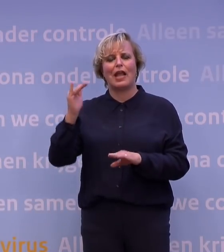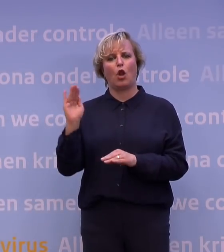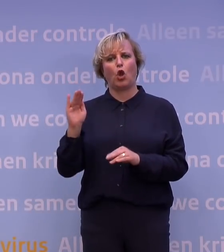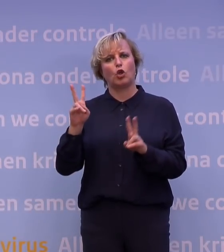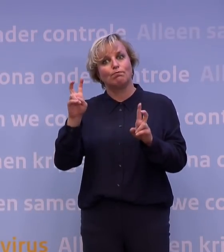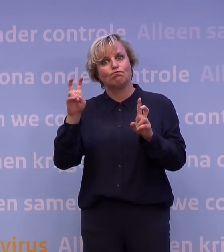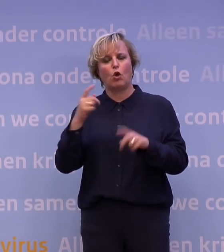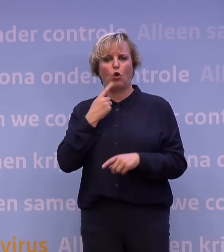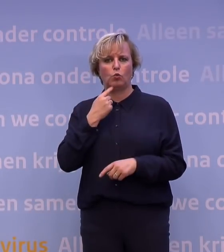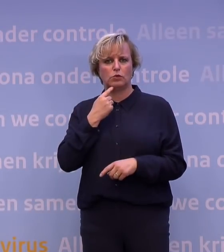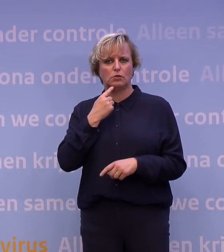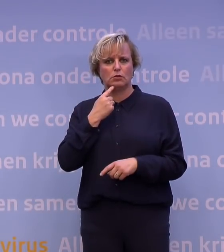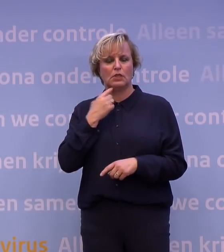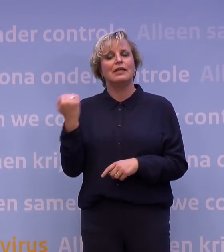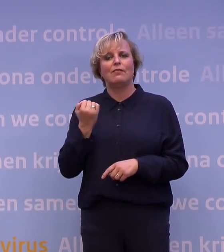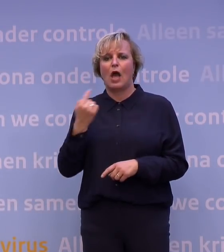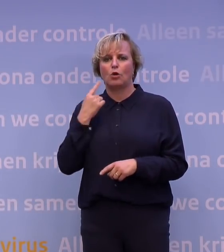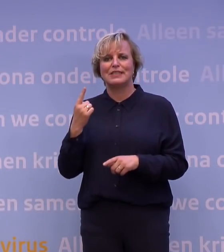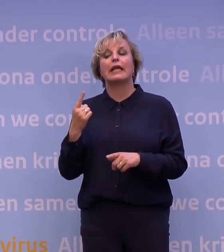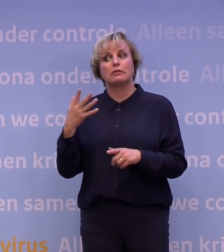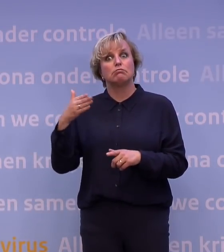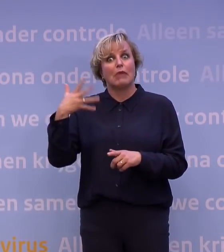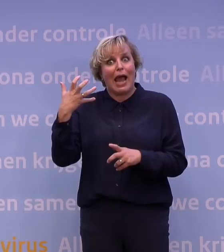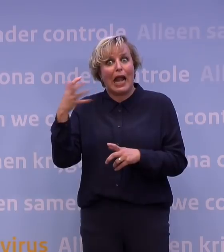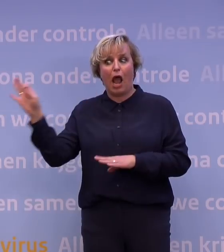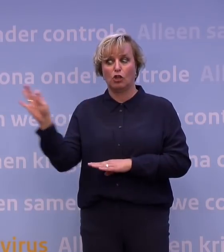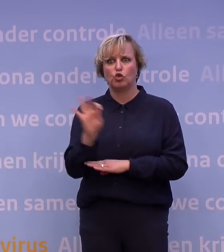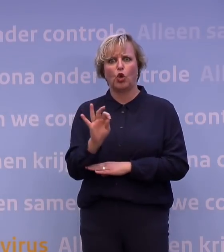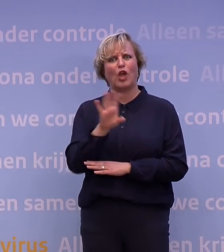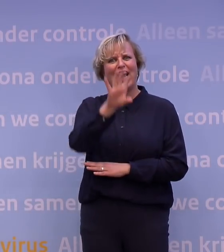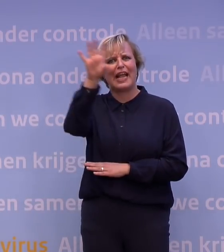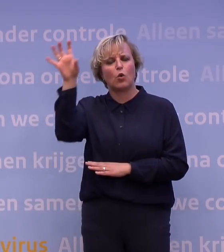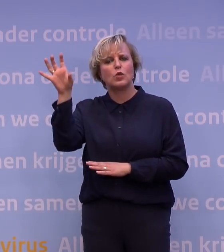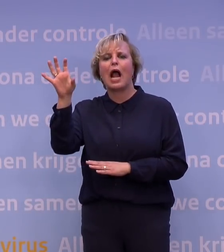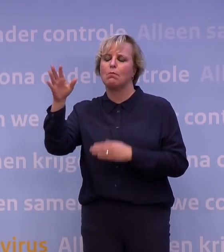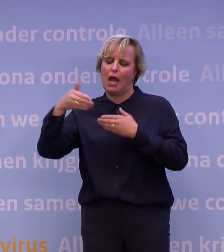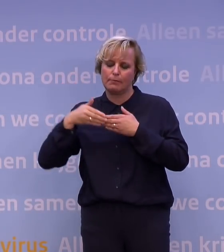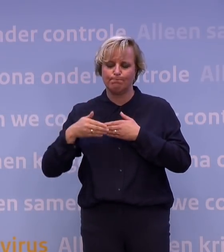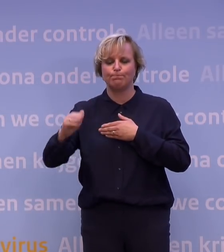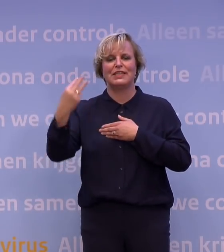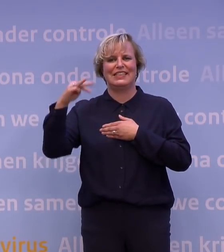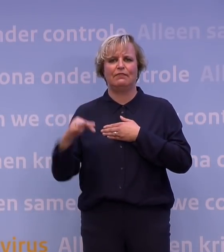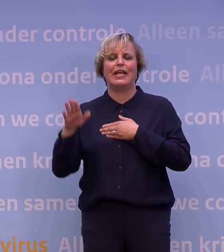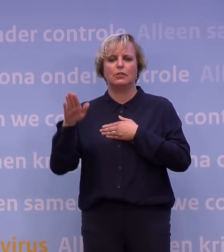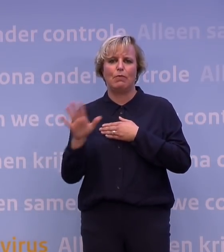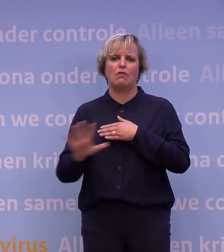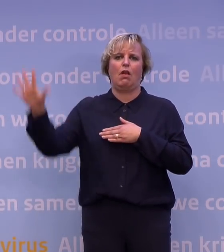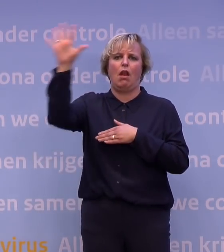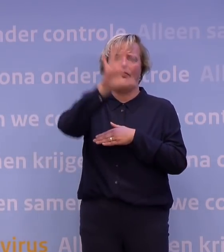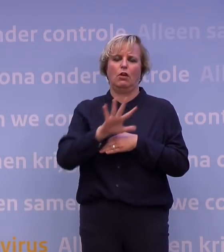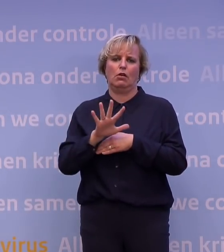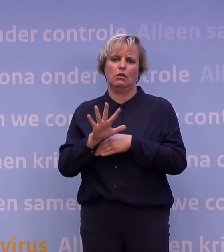is het ook verstandig om te zeggen we willen zo snel mogelijk terug naar die regionale aanpak, maar voor de komende paar weken een landelijk pakket. Telegraaf,